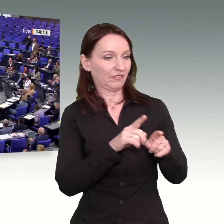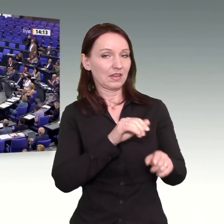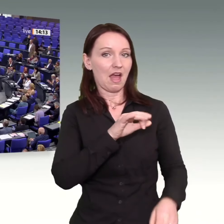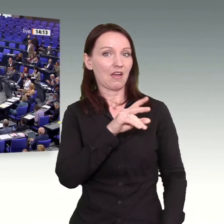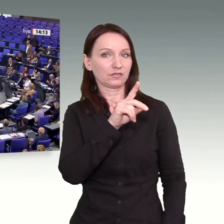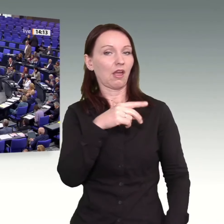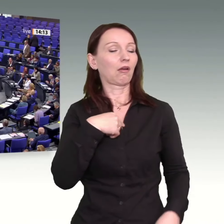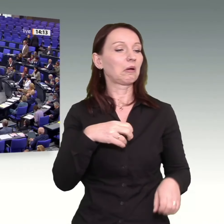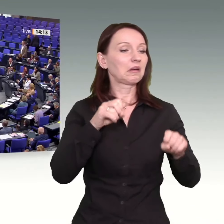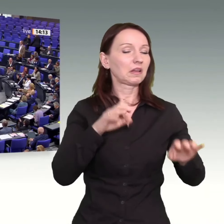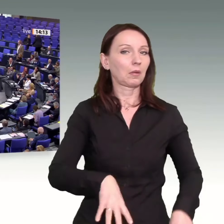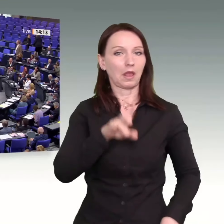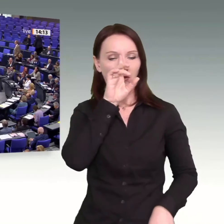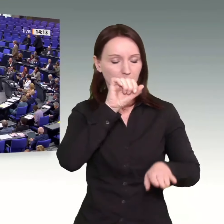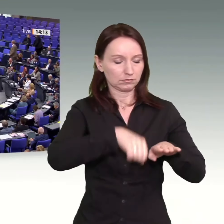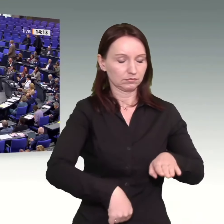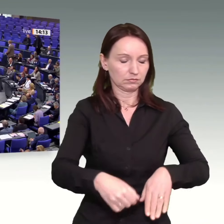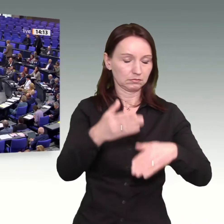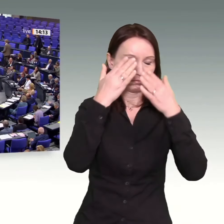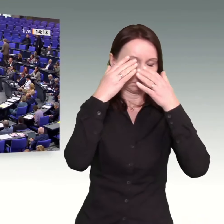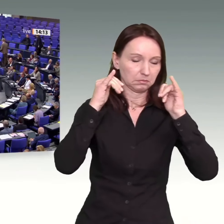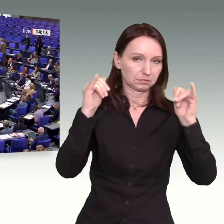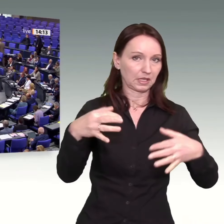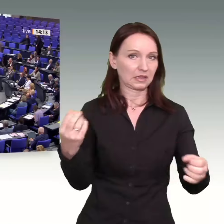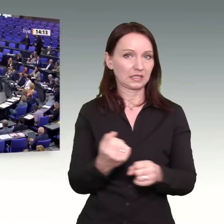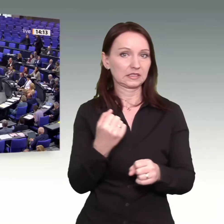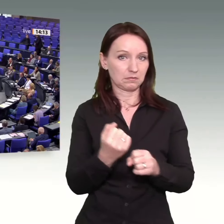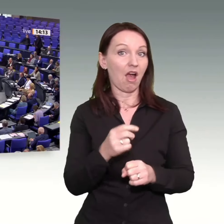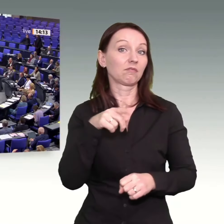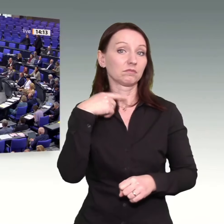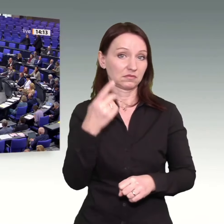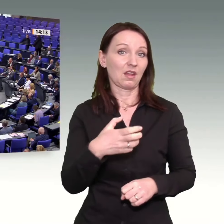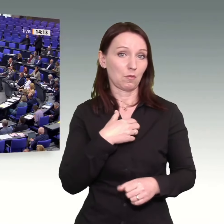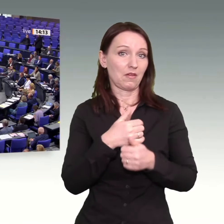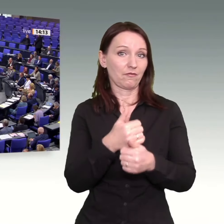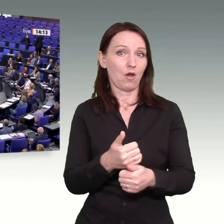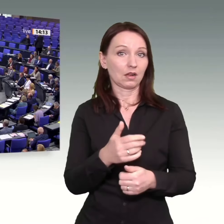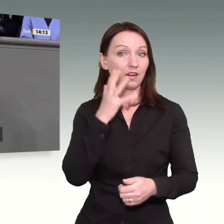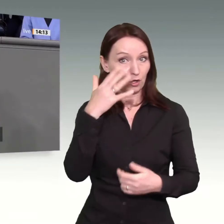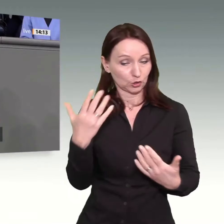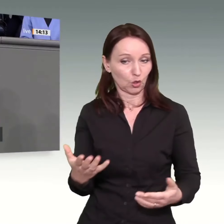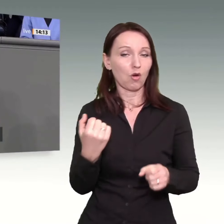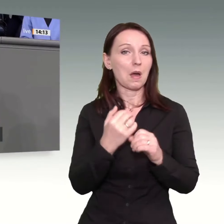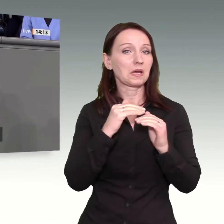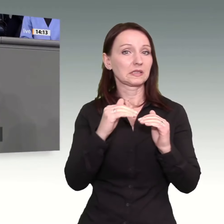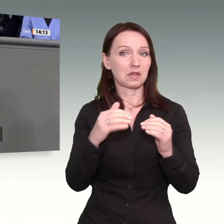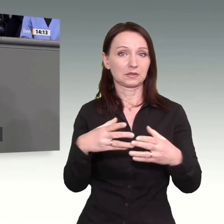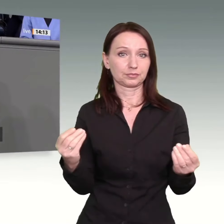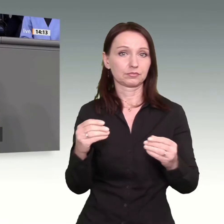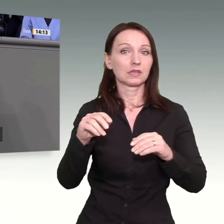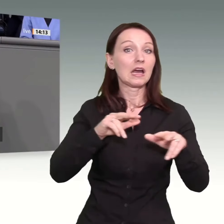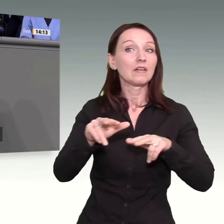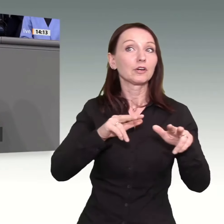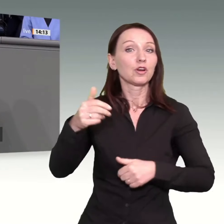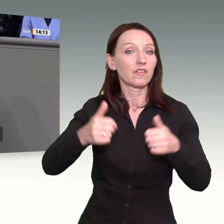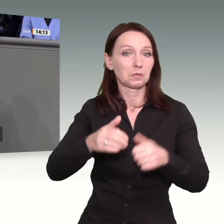Denn wir verlieren nicht Jobs wegen der Transformation, sondern wir verlieren Jobs wegen nicht stattfindender Transformation. Das ist nämlich die